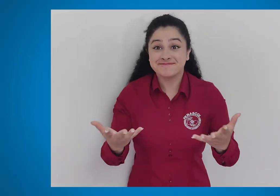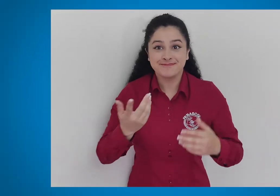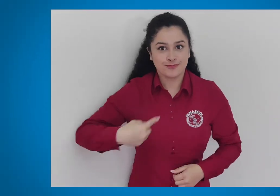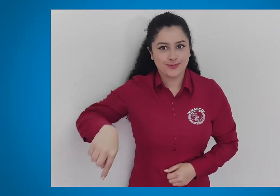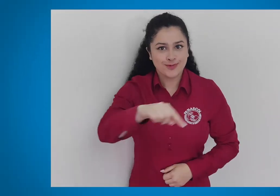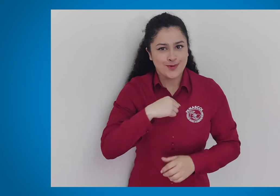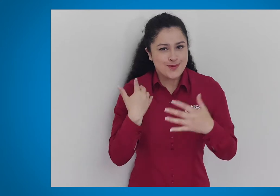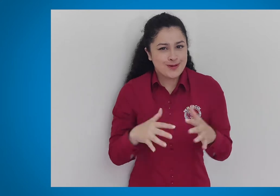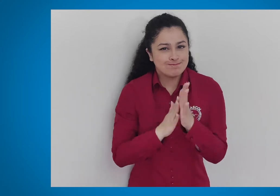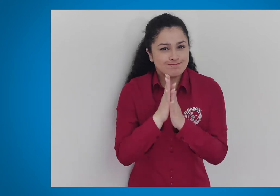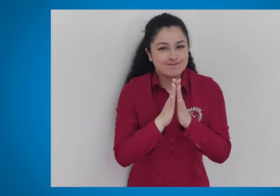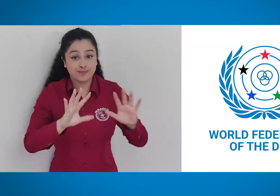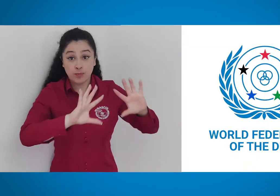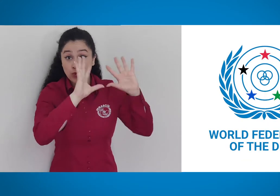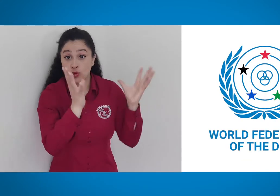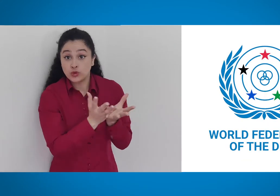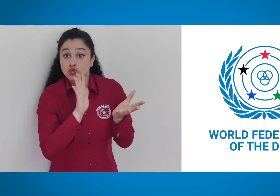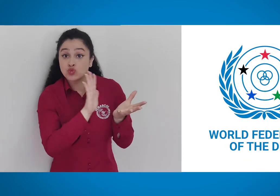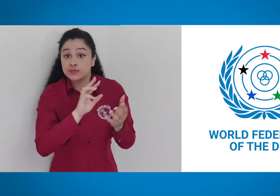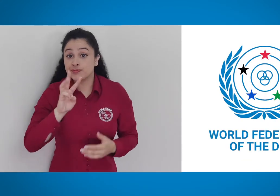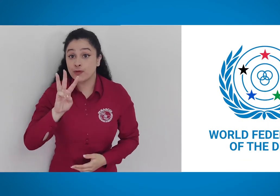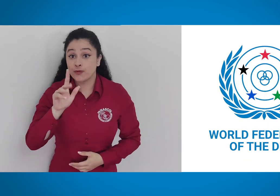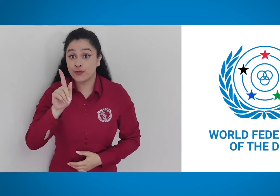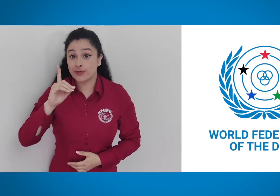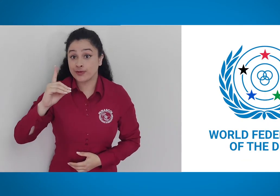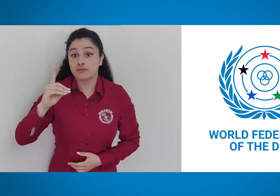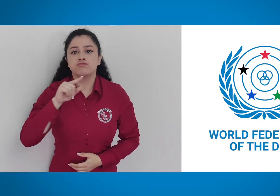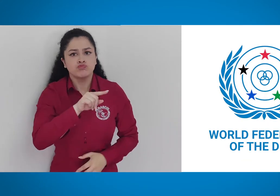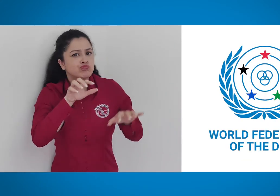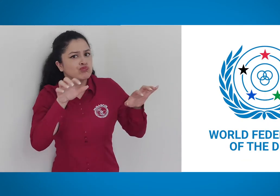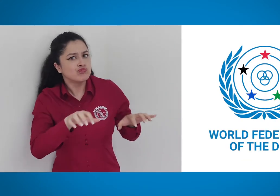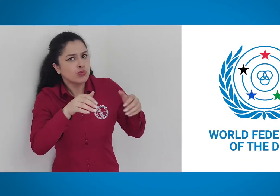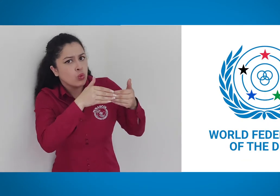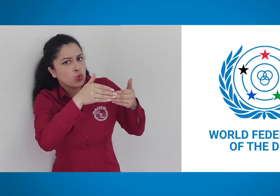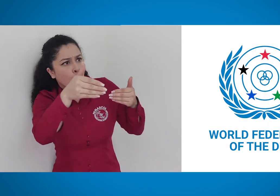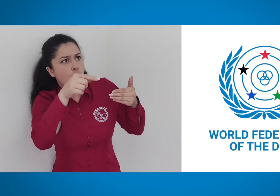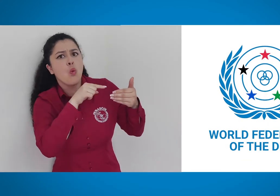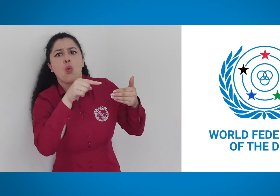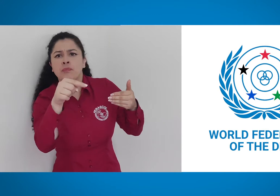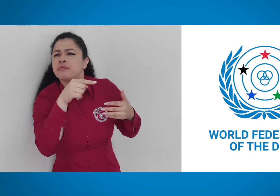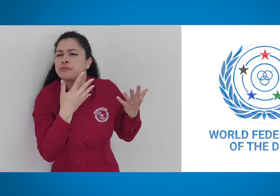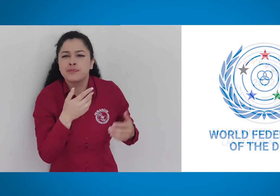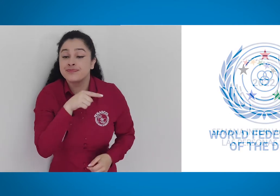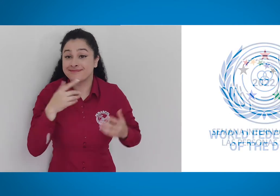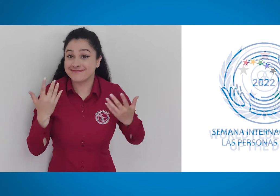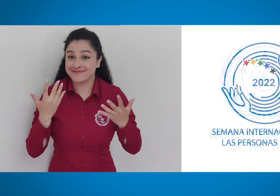¡Hey! Estamos muy ansiosos porque la Federación Mundial de Sordos, la WFD, ha